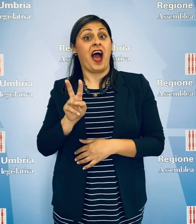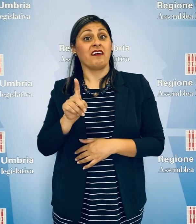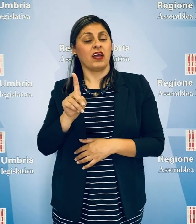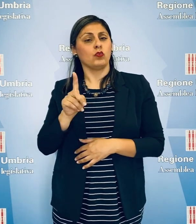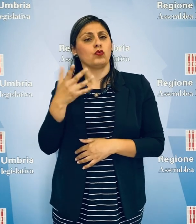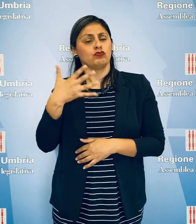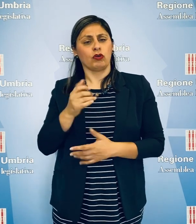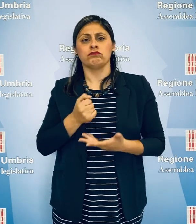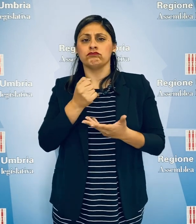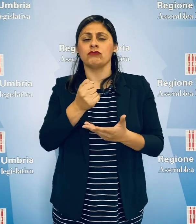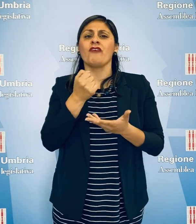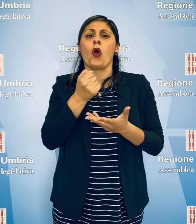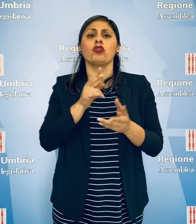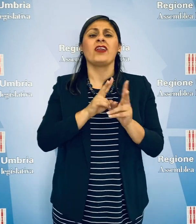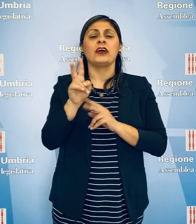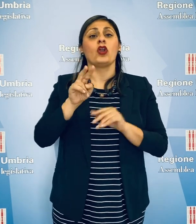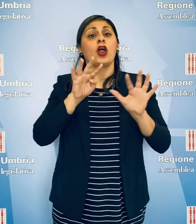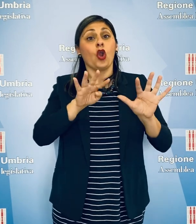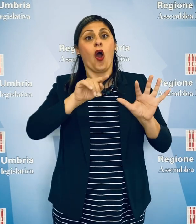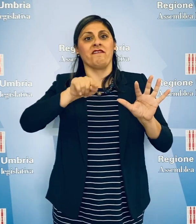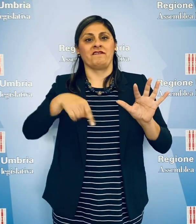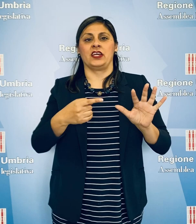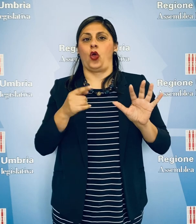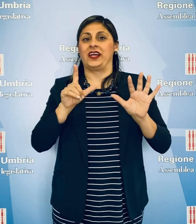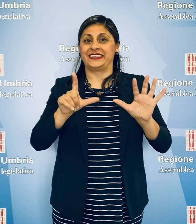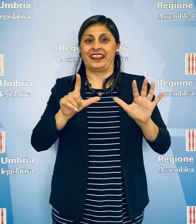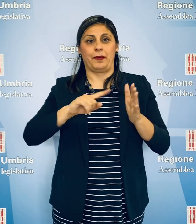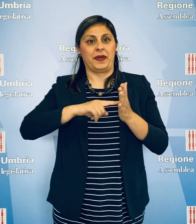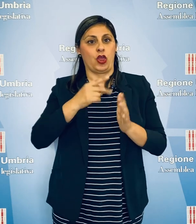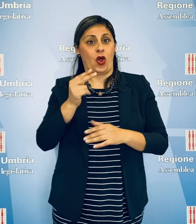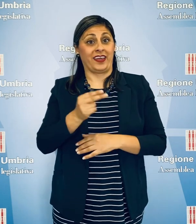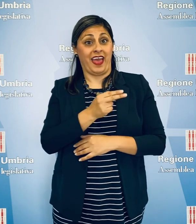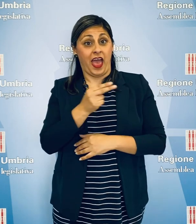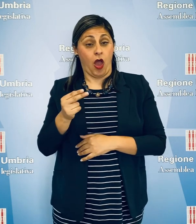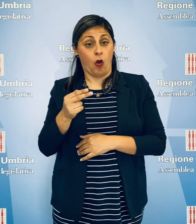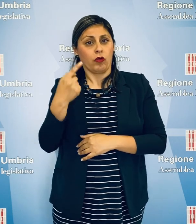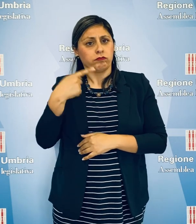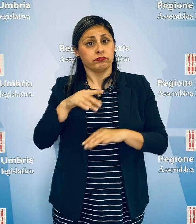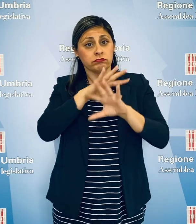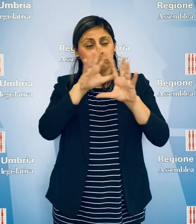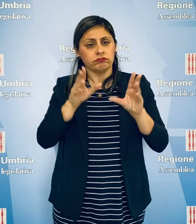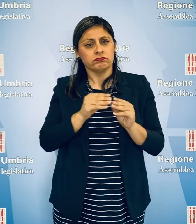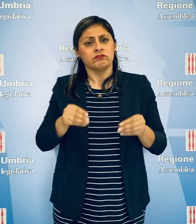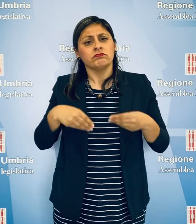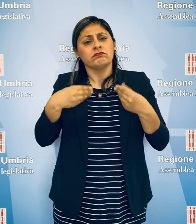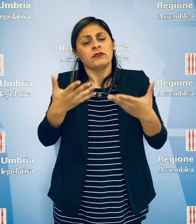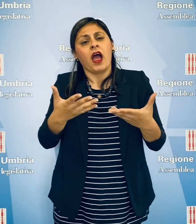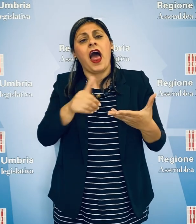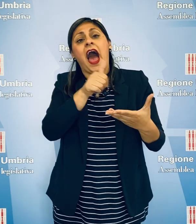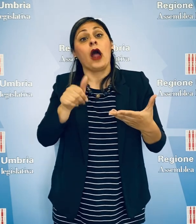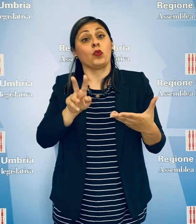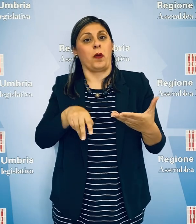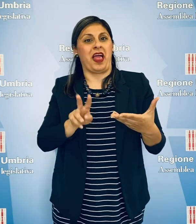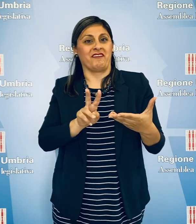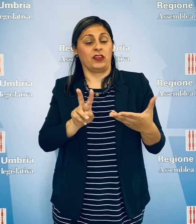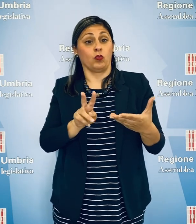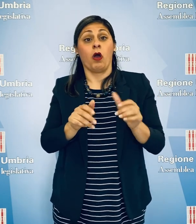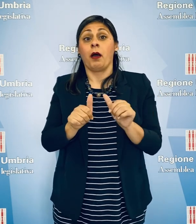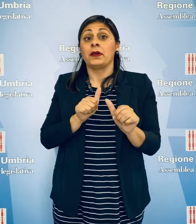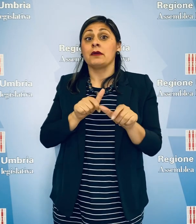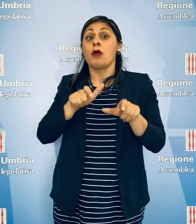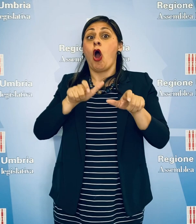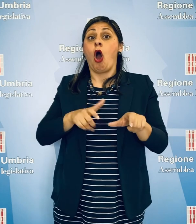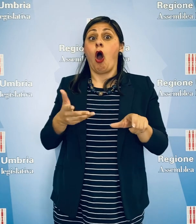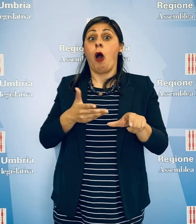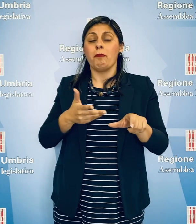sono stati assegnati fondi nazionali per 9,7 milioni di euro che saranno erogati nel 2022 a seguito